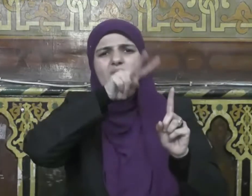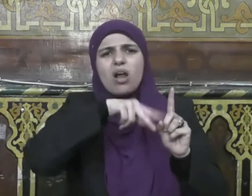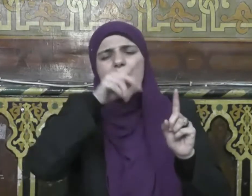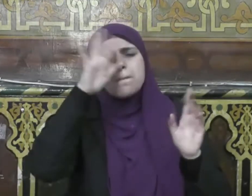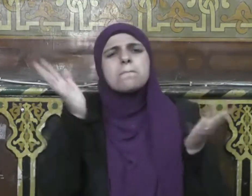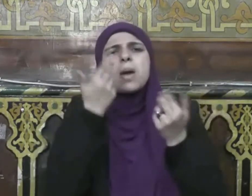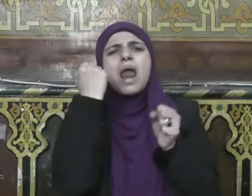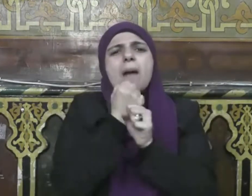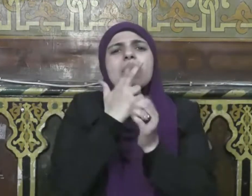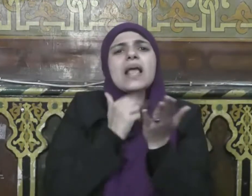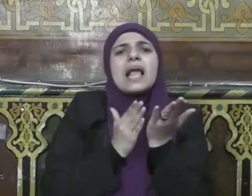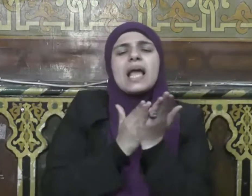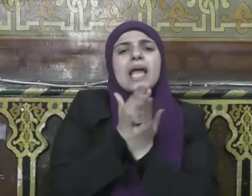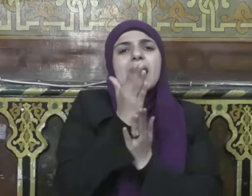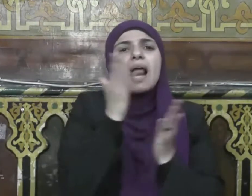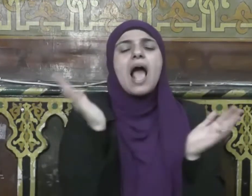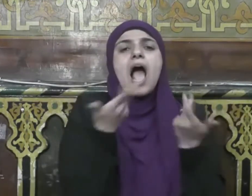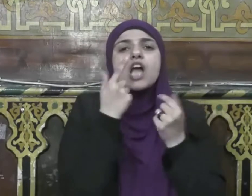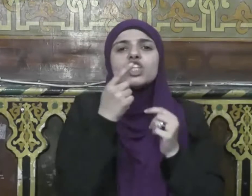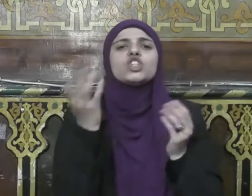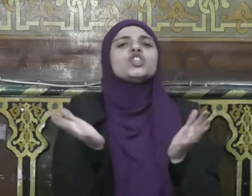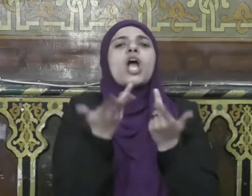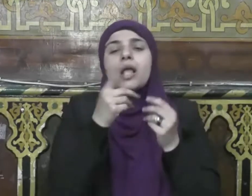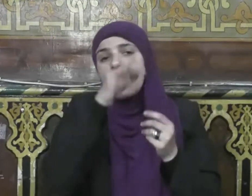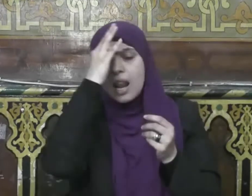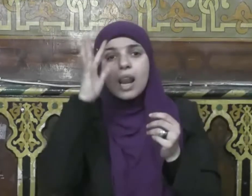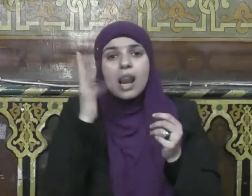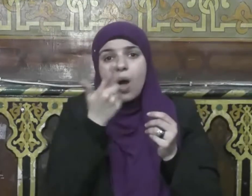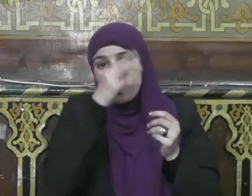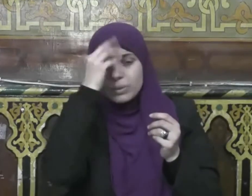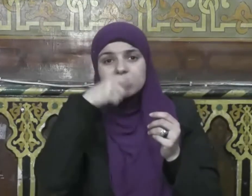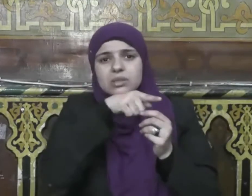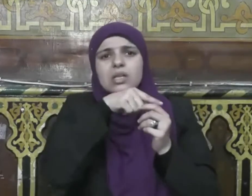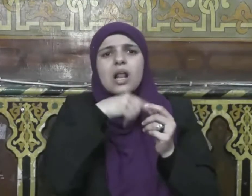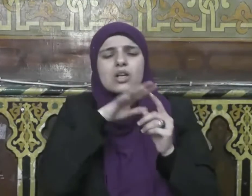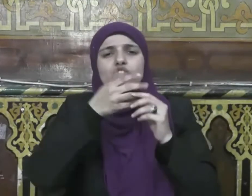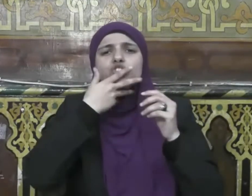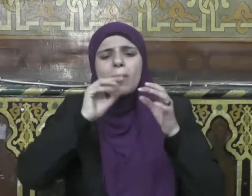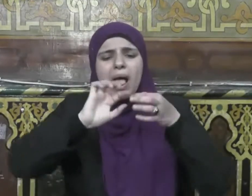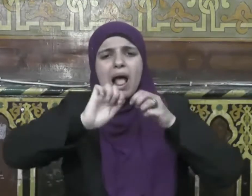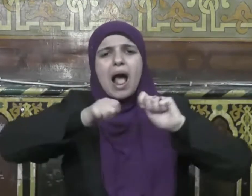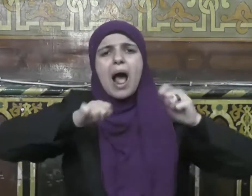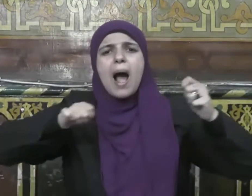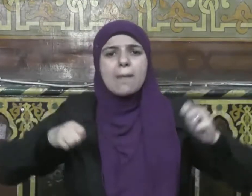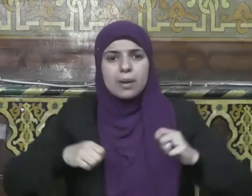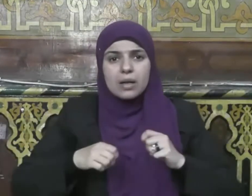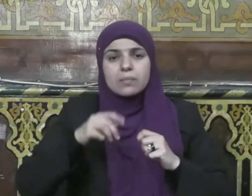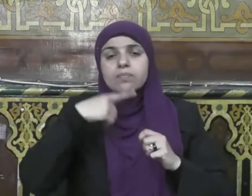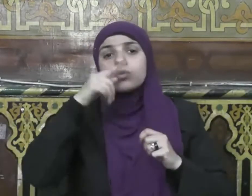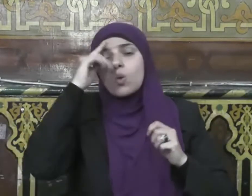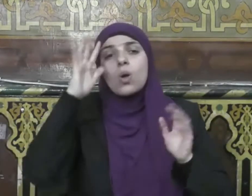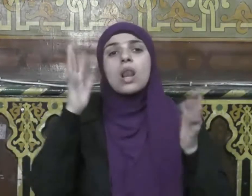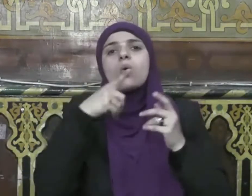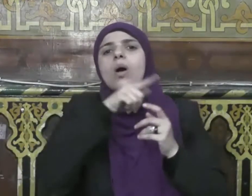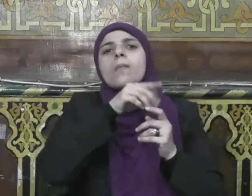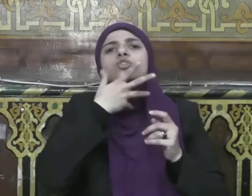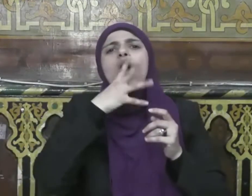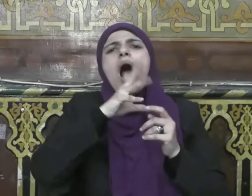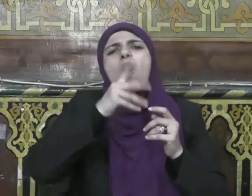الحبل ولو أن تعطي شسع النعل ولو أن تفرغ من دلوك في إناء المستسقي